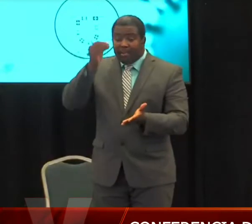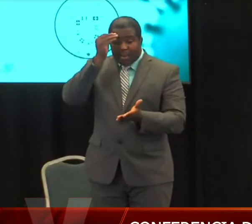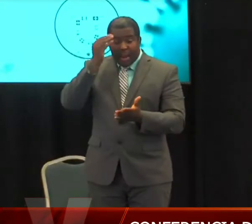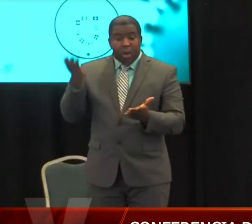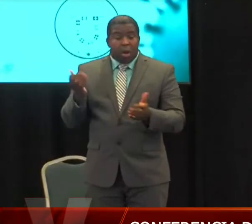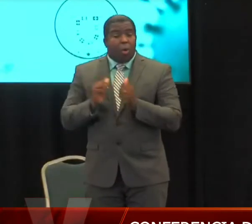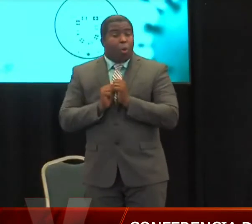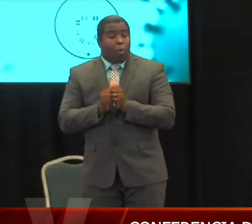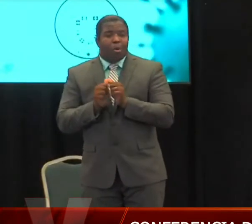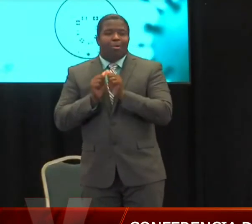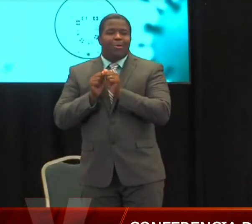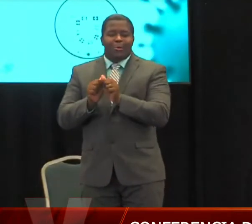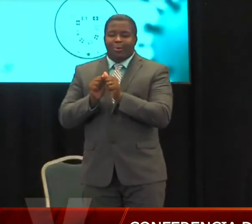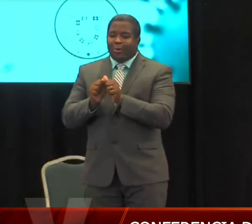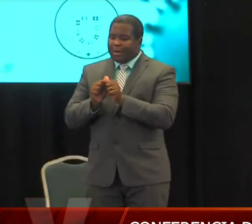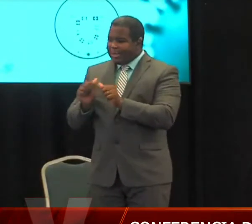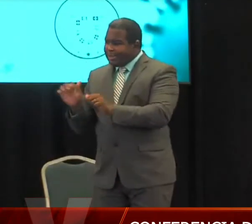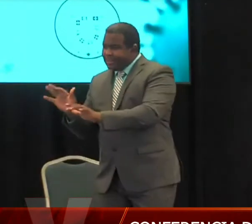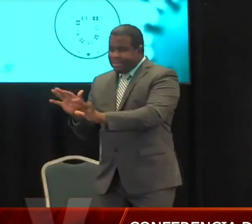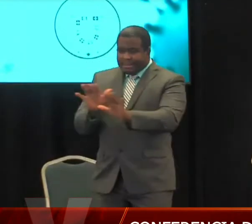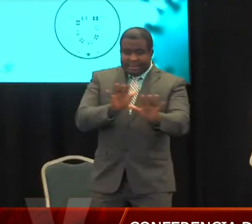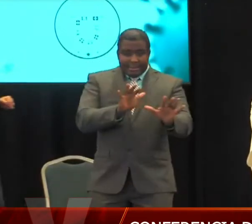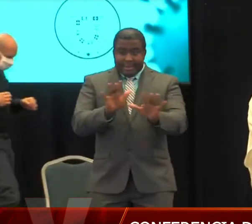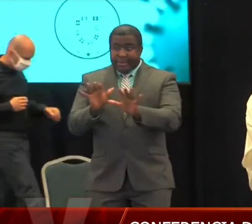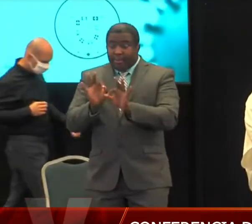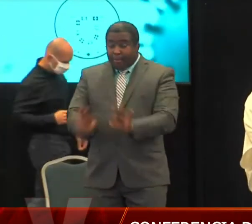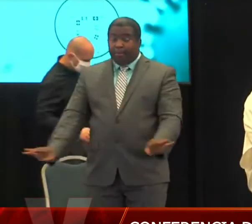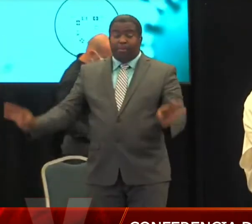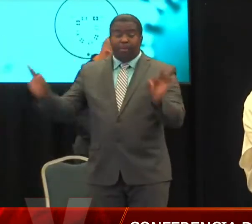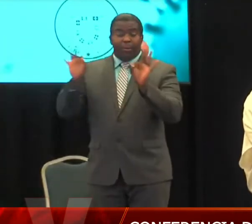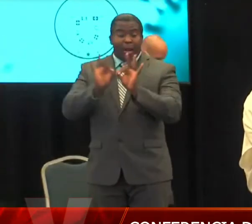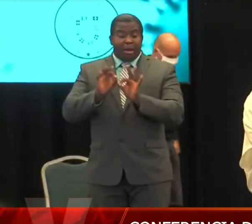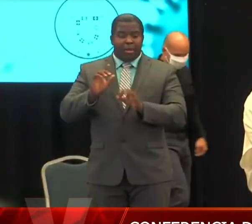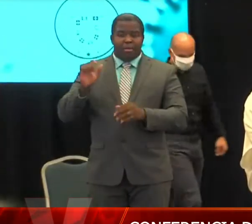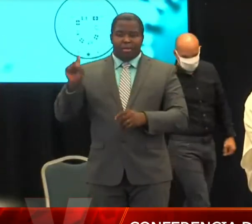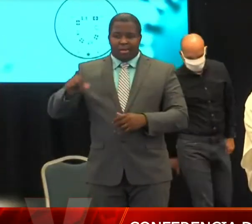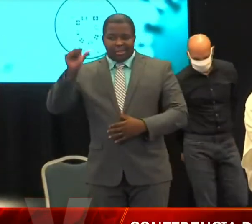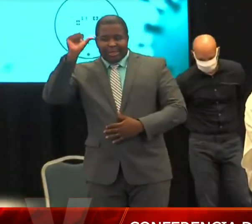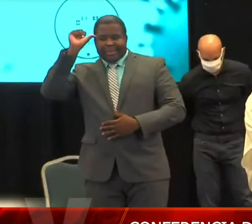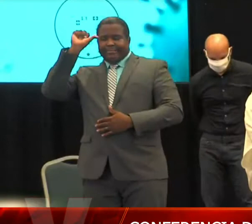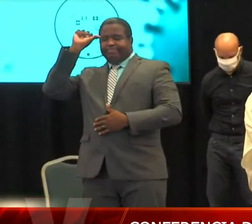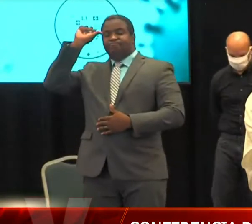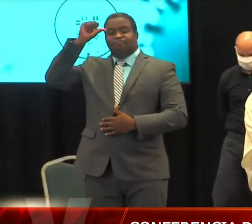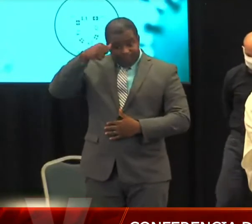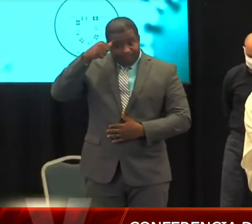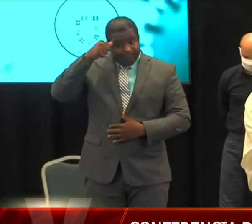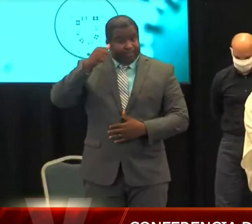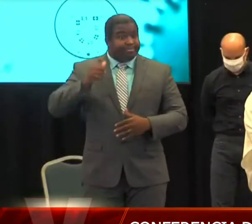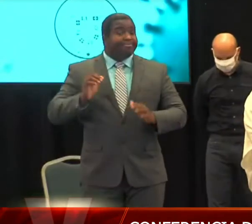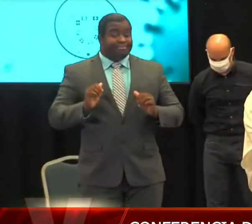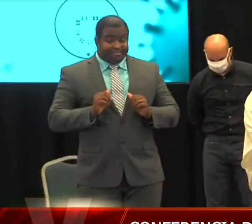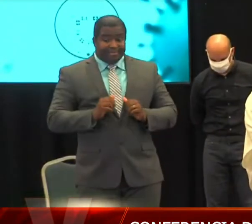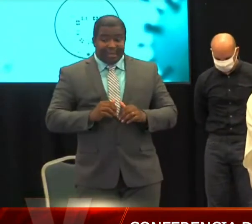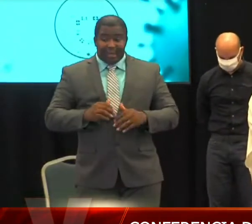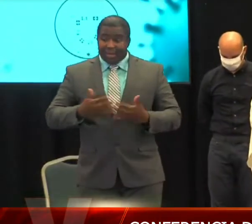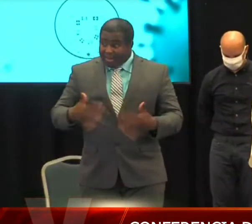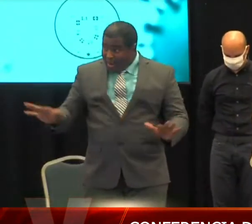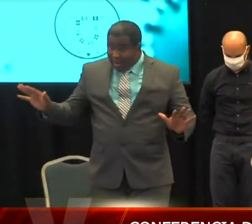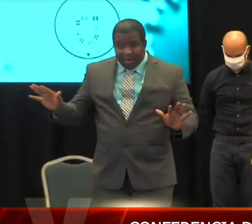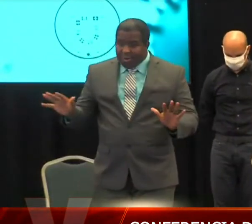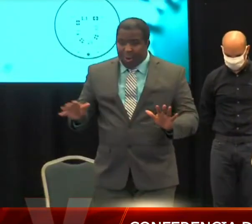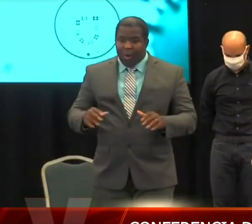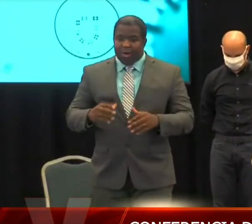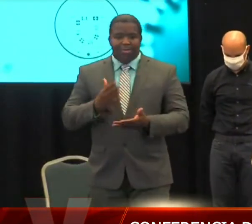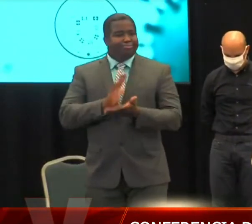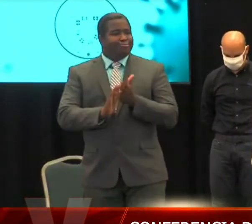más. Es bien importante que se lleve ese mensaje. esto continúa. La crisis, lamentablemente, la tenemos que enfrentar. Lo que ahora